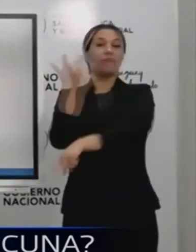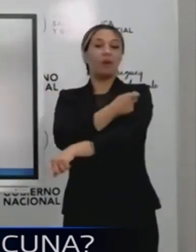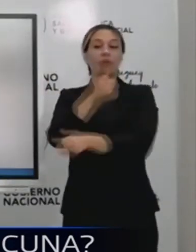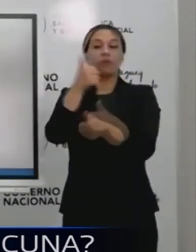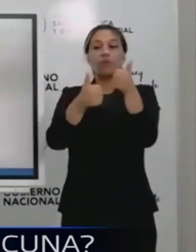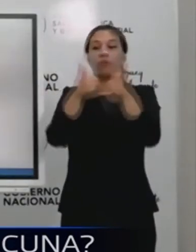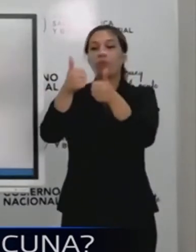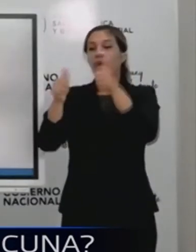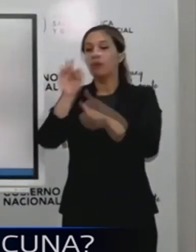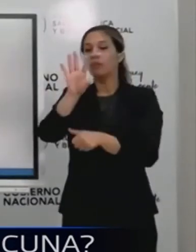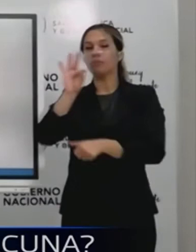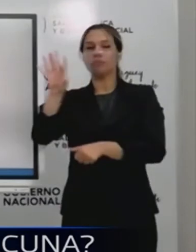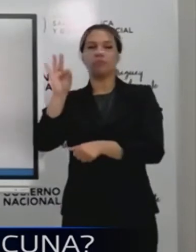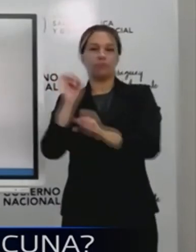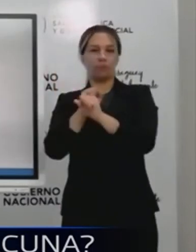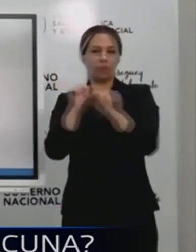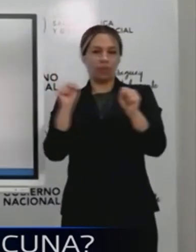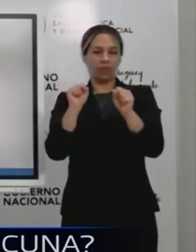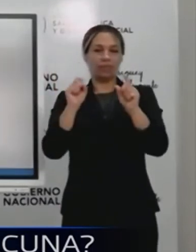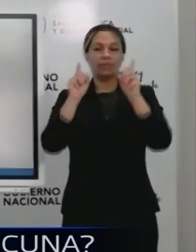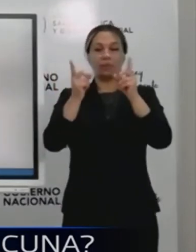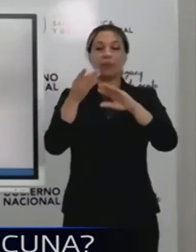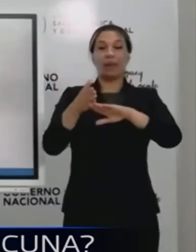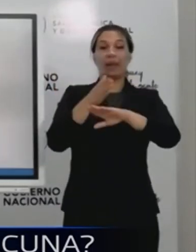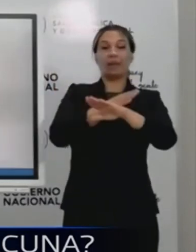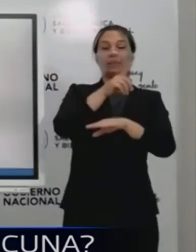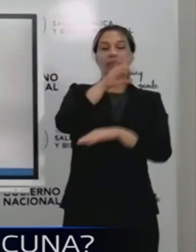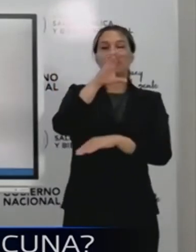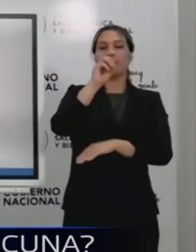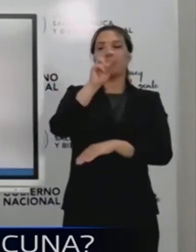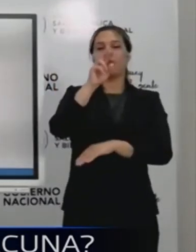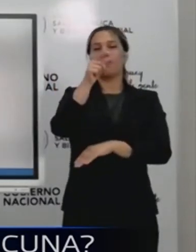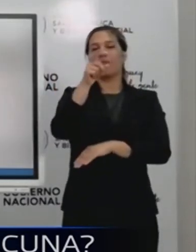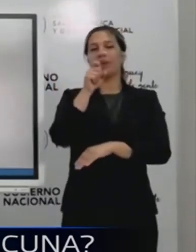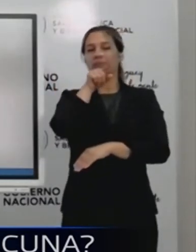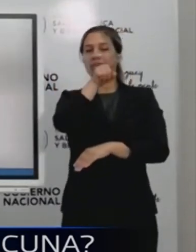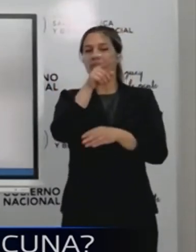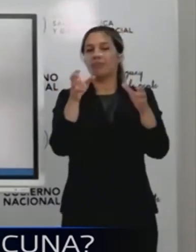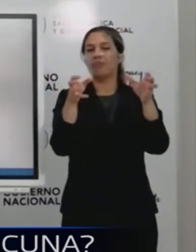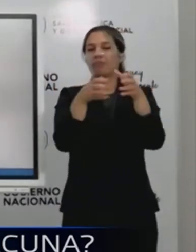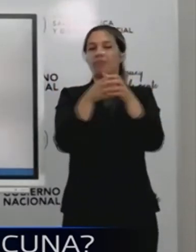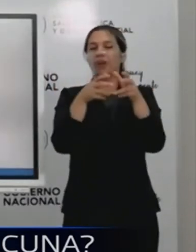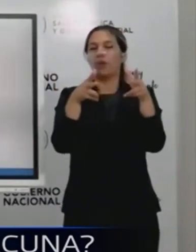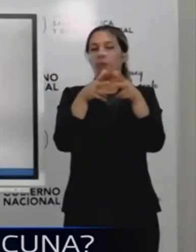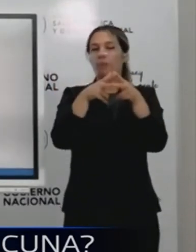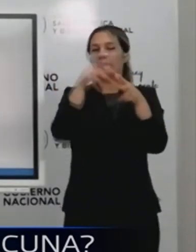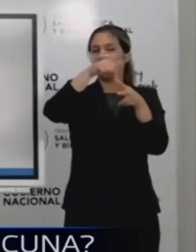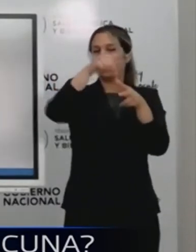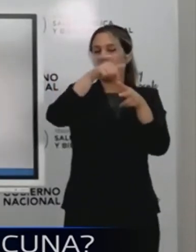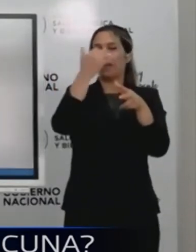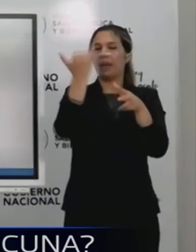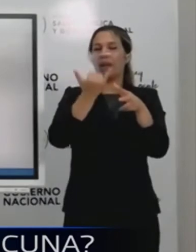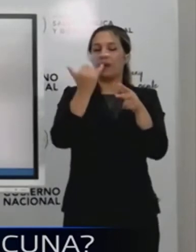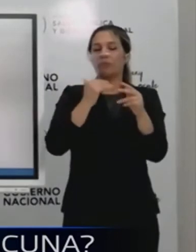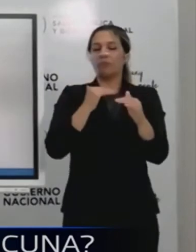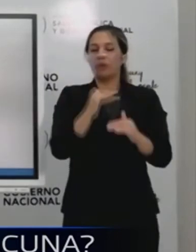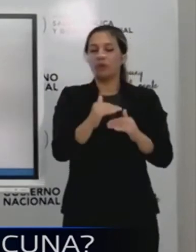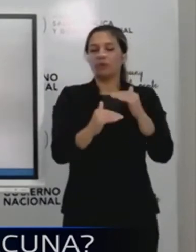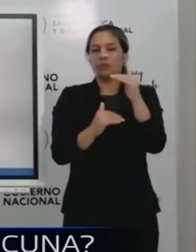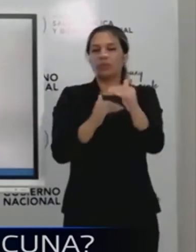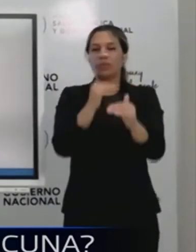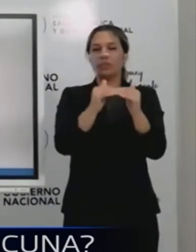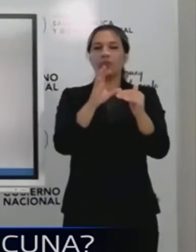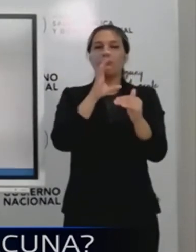menos, antes del mecanismo COA. El mecanismo COA, con todo su ritmo de adquisición de